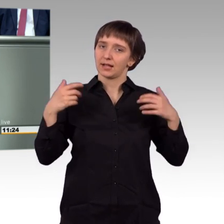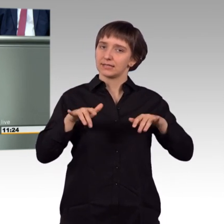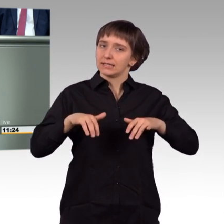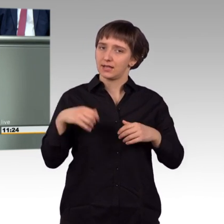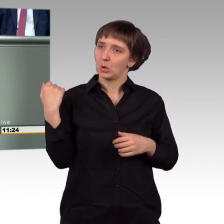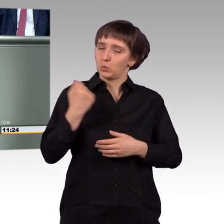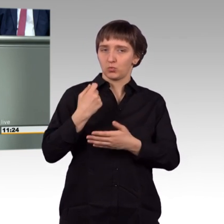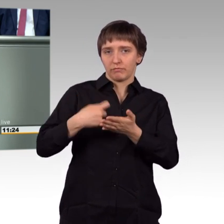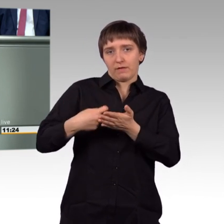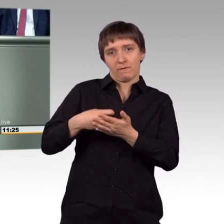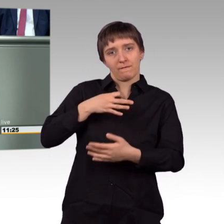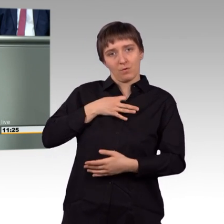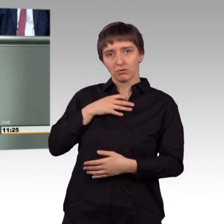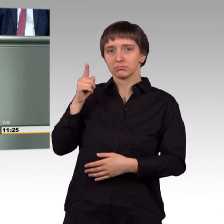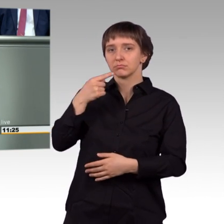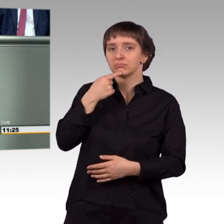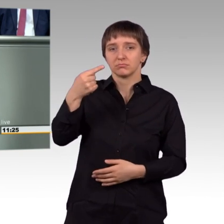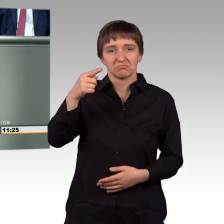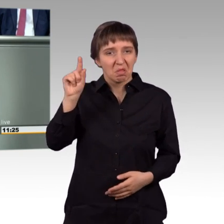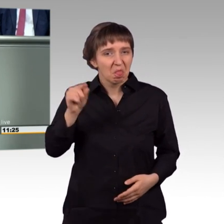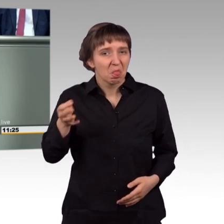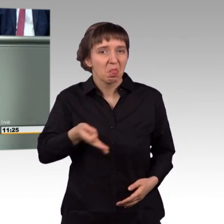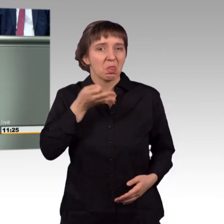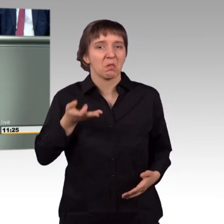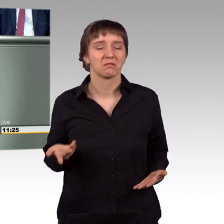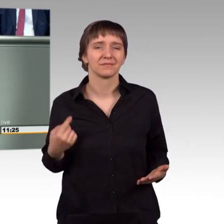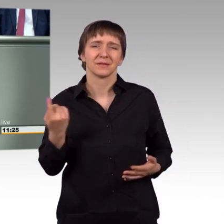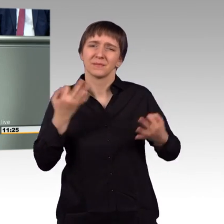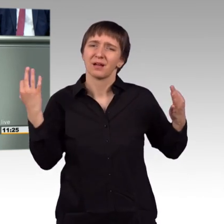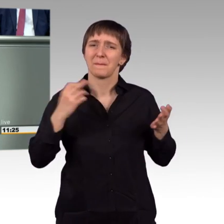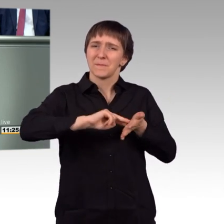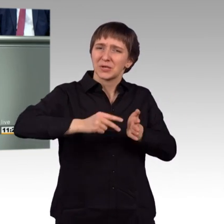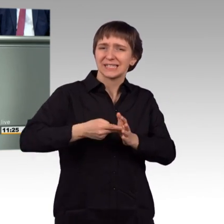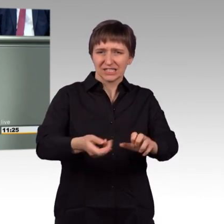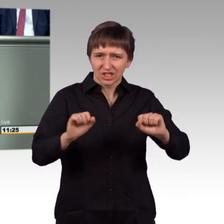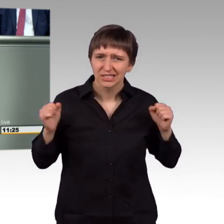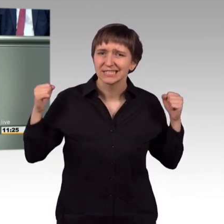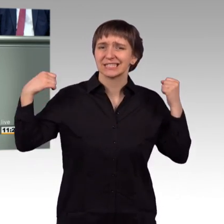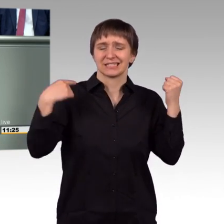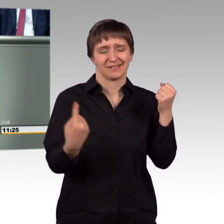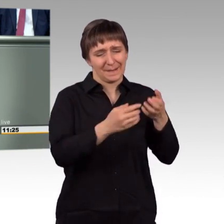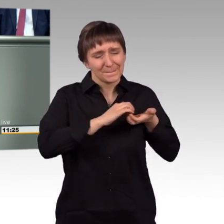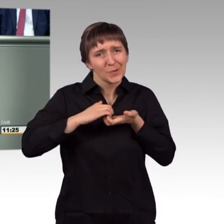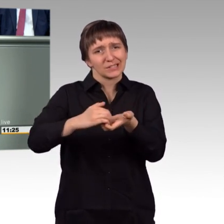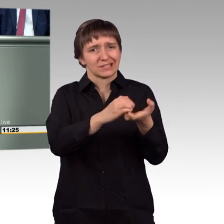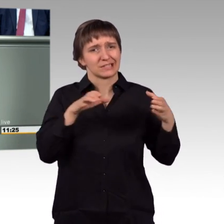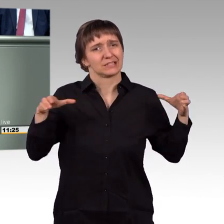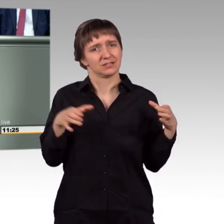windelweich. Wir brauchen aber eine politische Initiative dieses Bündnisses, das gerade in der Gefahr sich